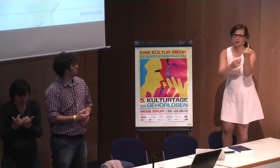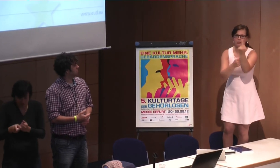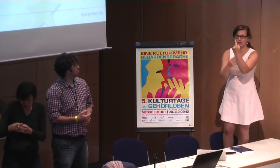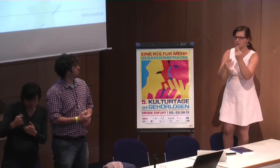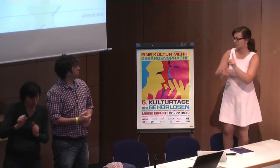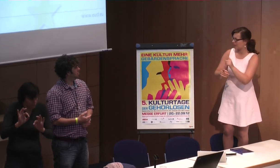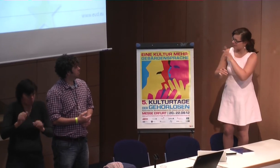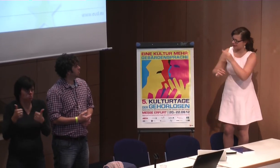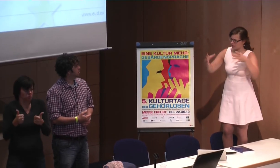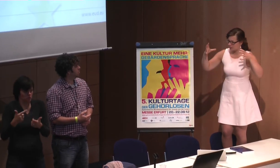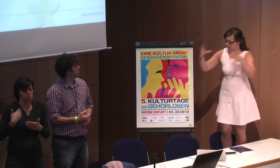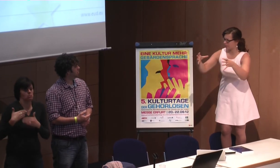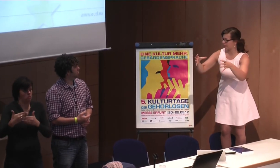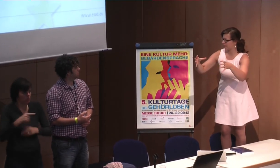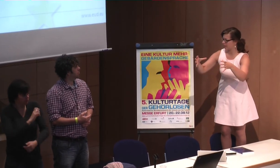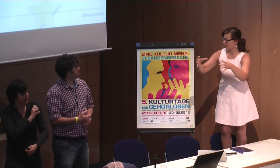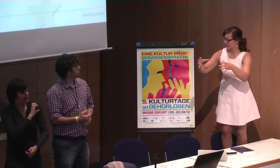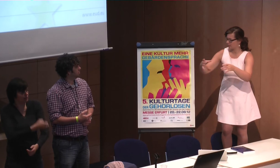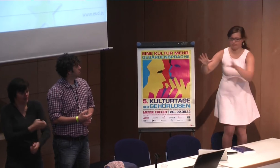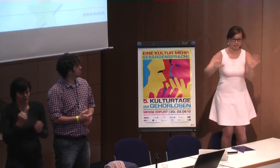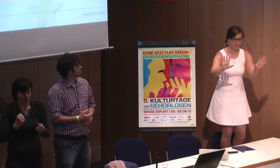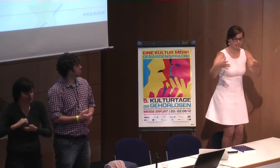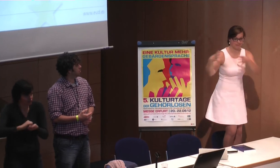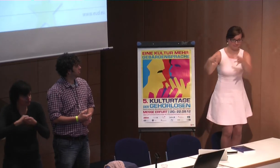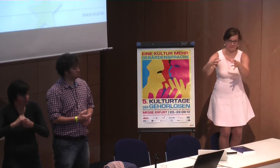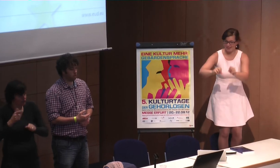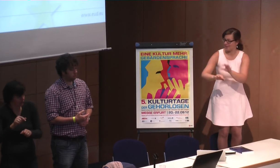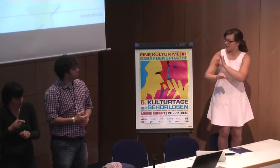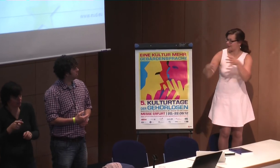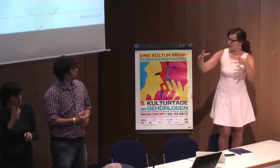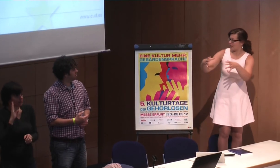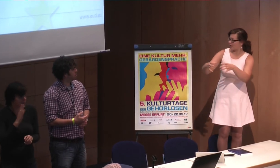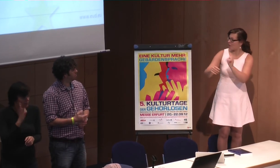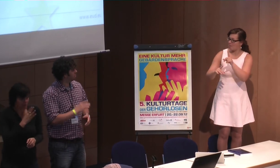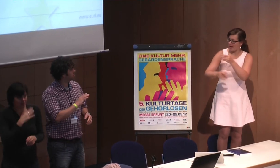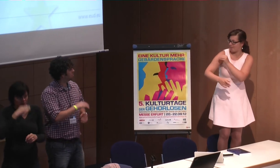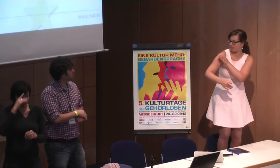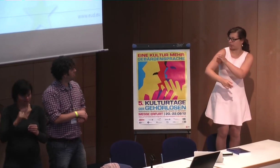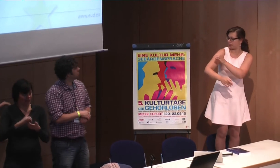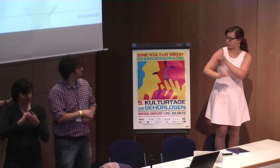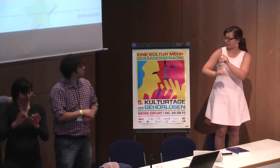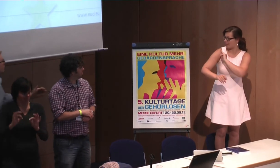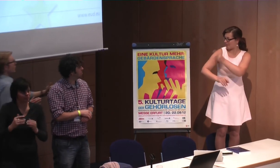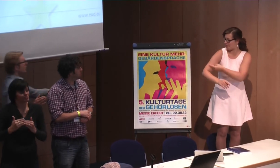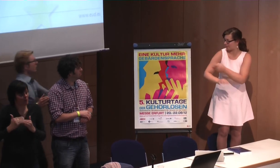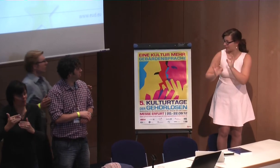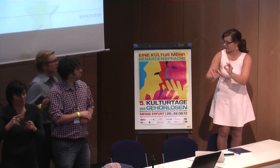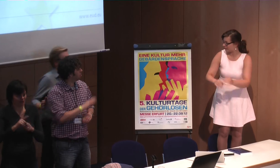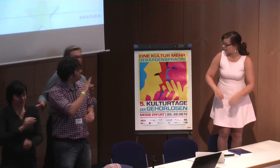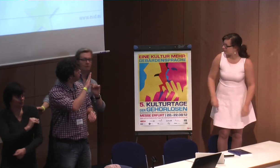Partner, als wenn Eltern das alleine machen. Es ist immer besser, wenn man sich zusammenschließend engagiert und eben auch Verbündete sucht. Da ist man sicherlich stärker,